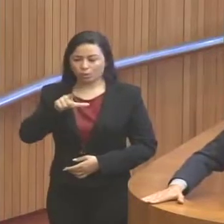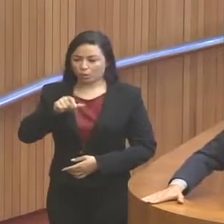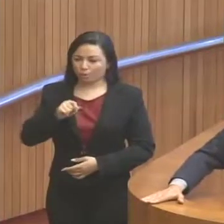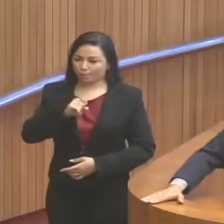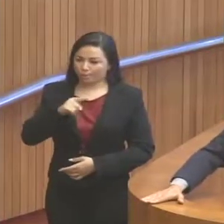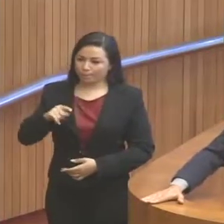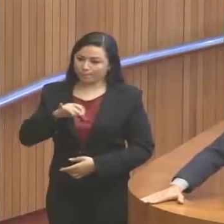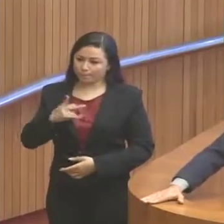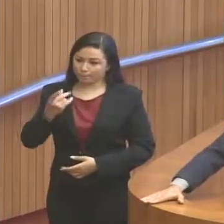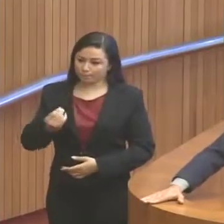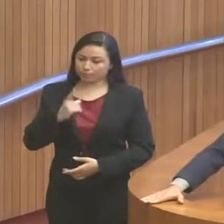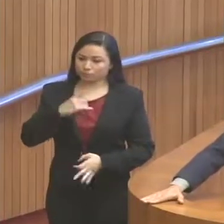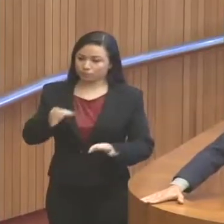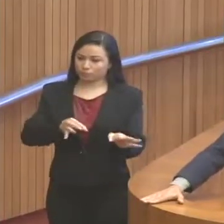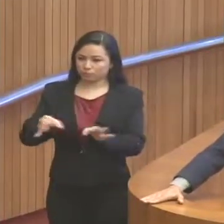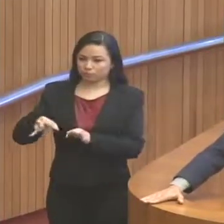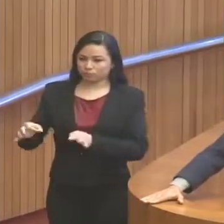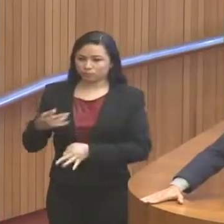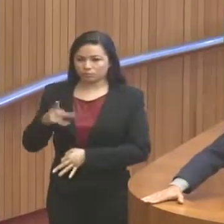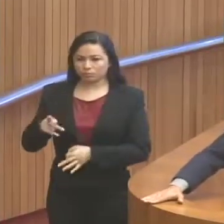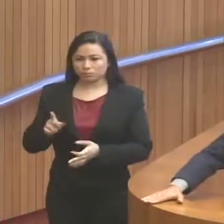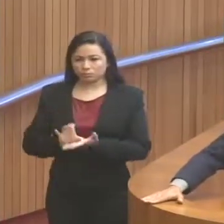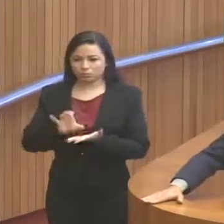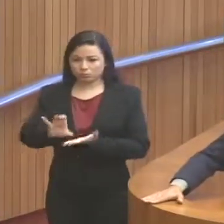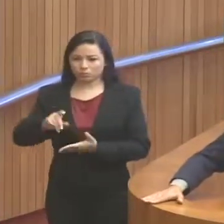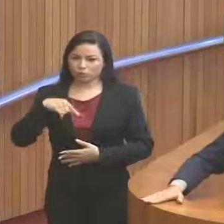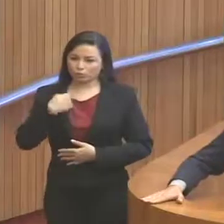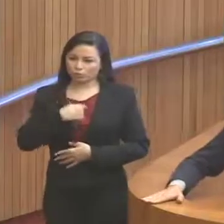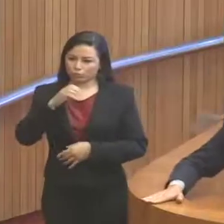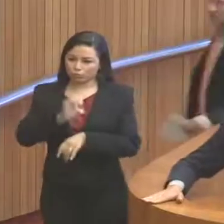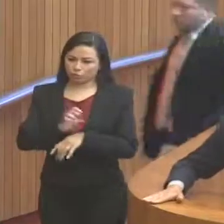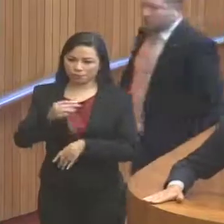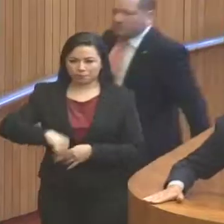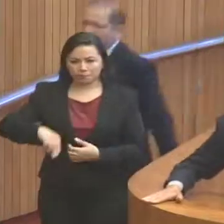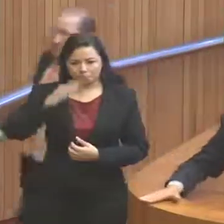Lebo Filho em viabilizar estes recursos para o nosso estado do Maranhão. Muito obrigado, presidente.